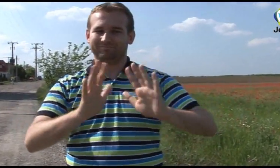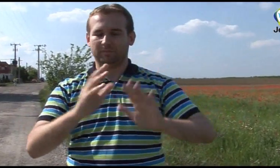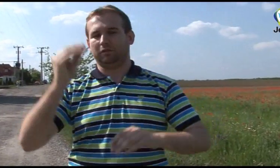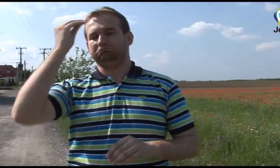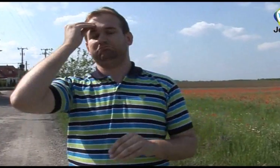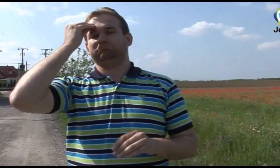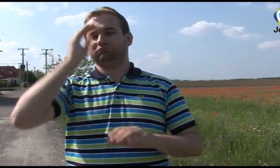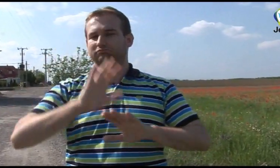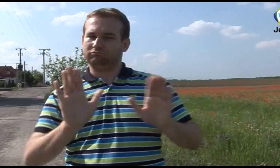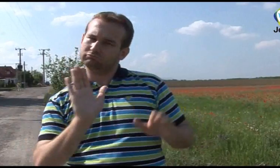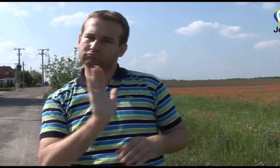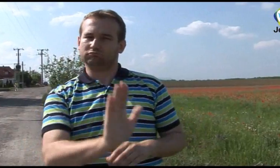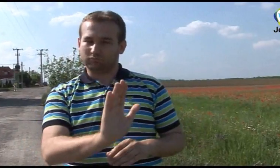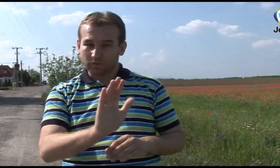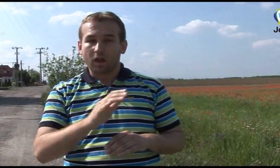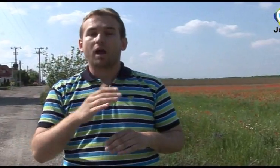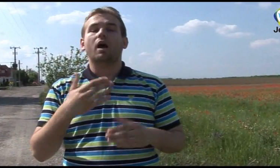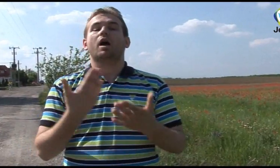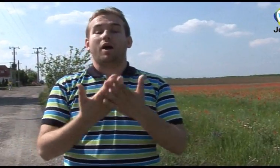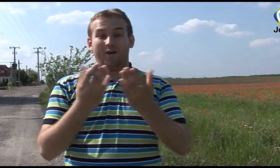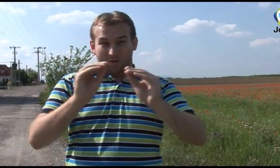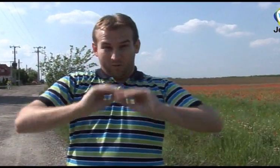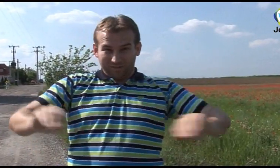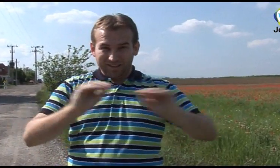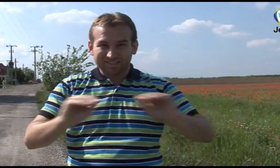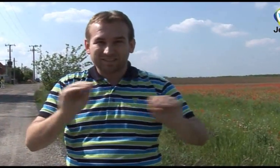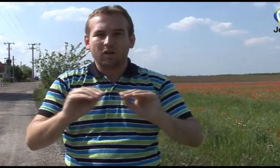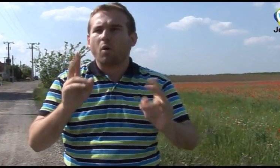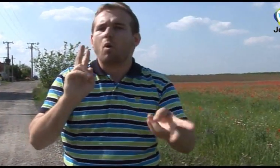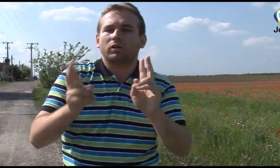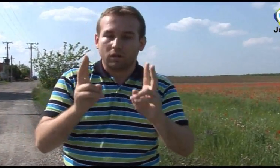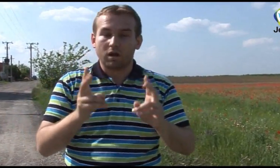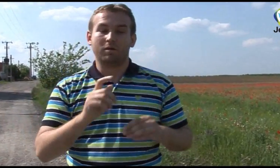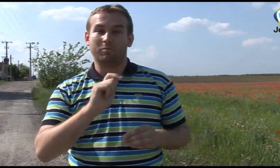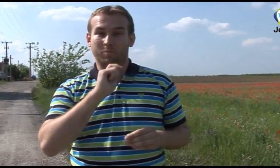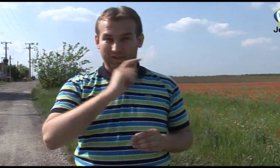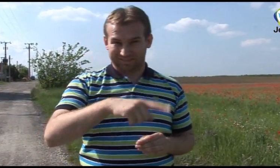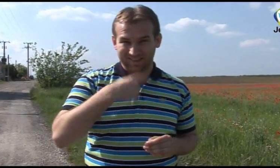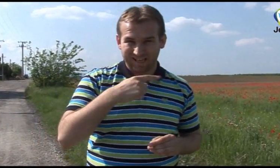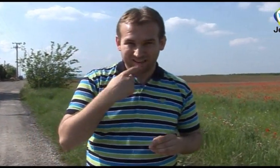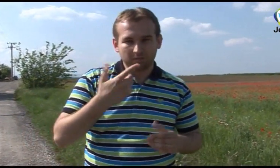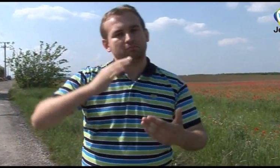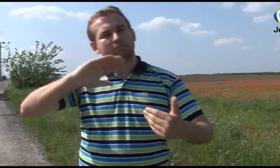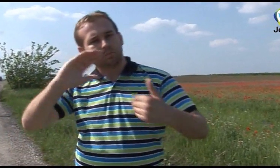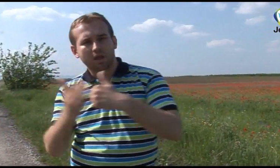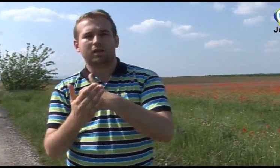Ha az oktatásban párhuzamosan jelen van a jelnyelv is, akkor könnyebben megérti a magyar nyelv használatát.